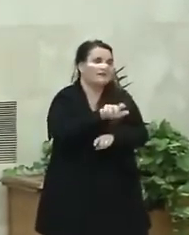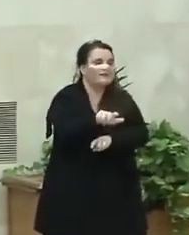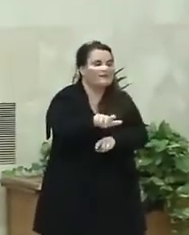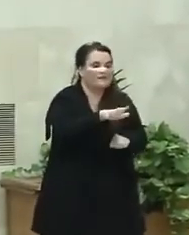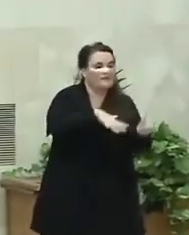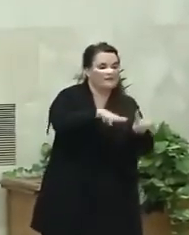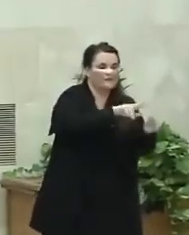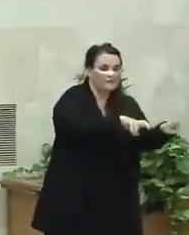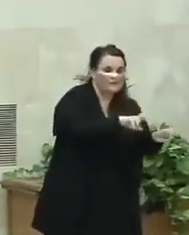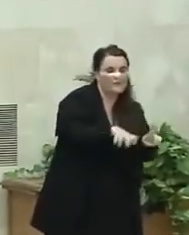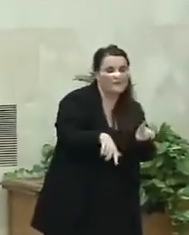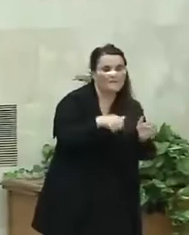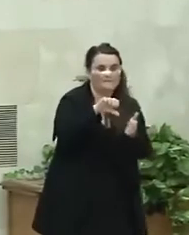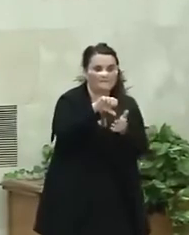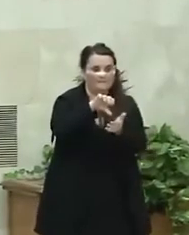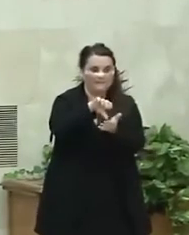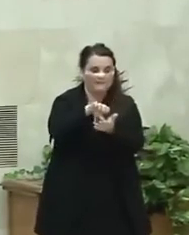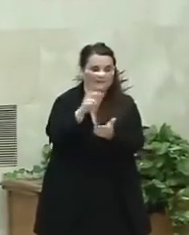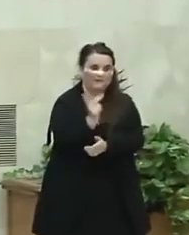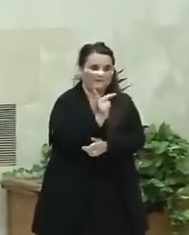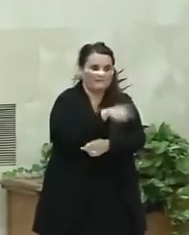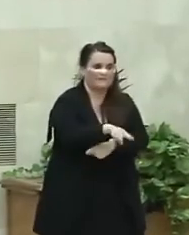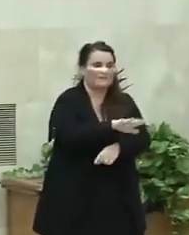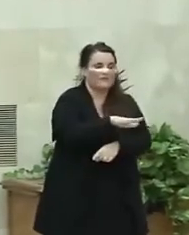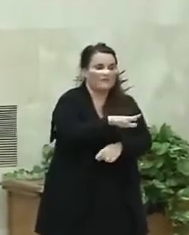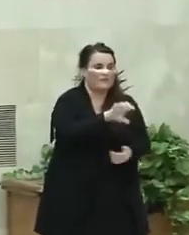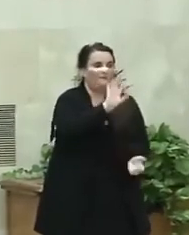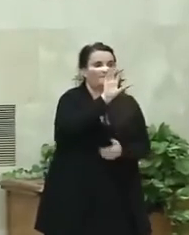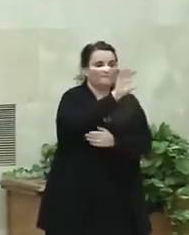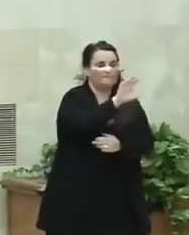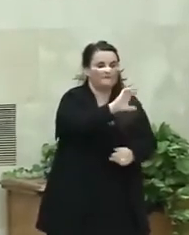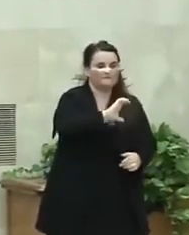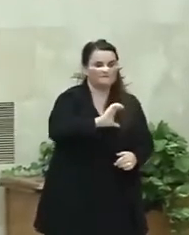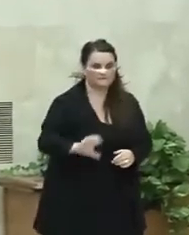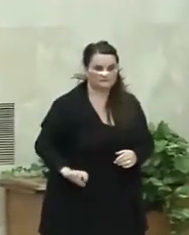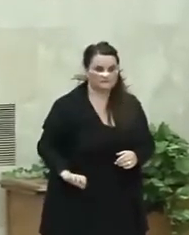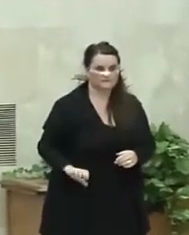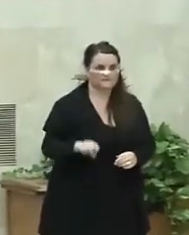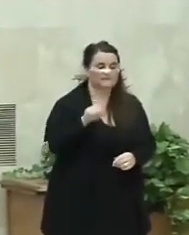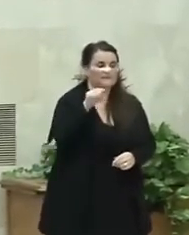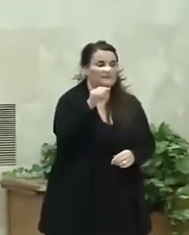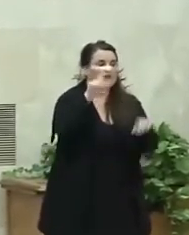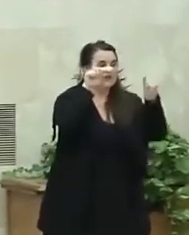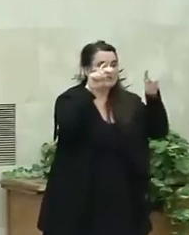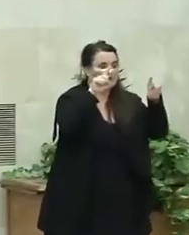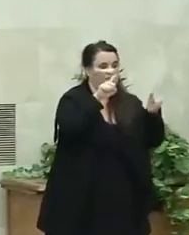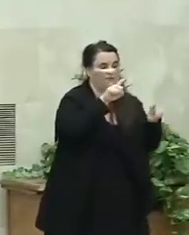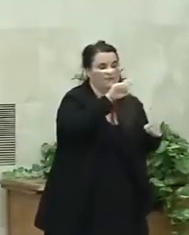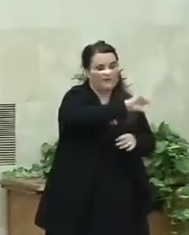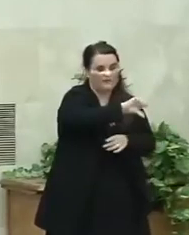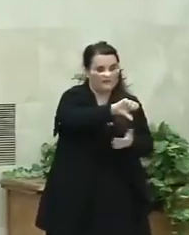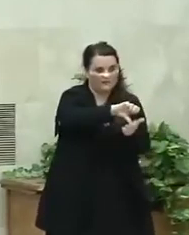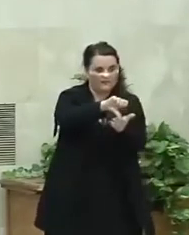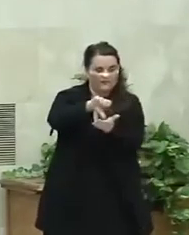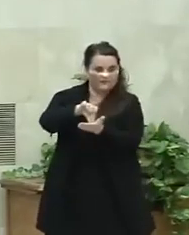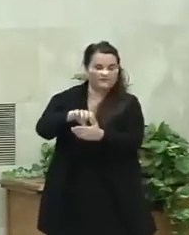urbanos de su país de origen de El Salvador. Herria, ezitzaia da koni, esanbezela. Hau